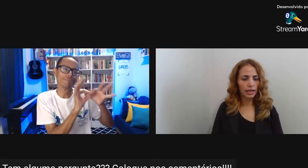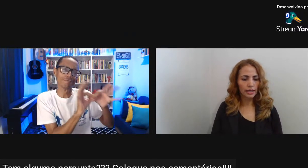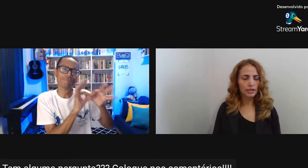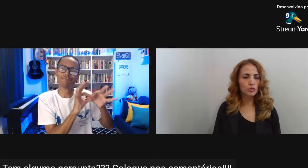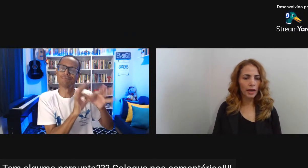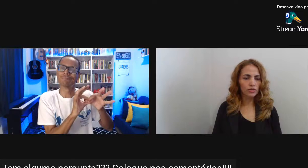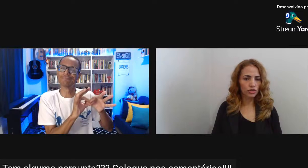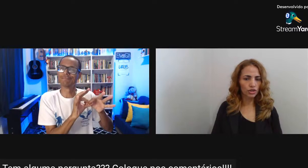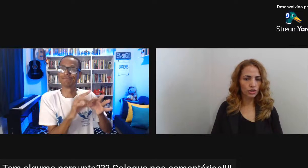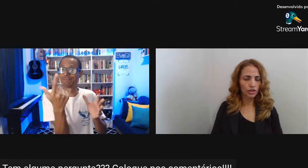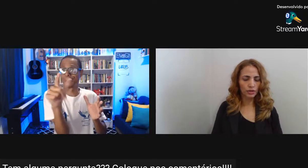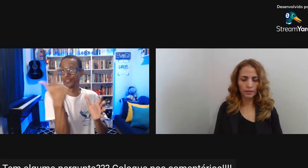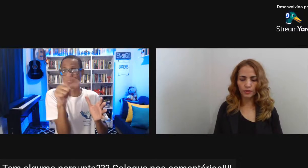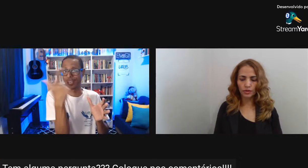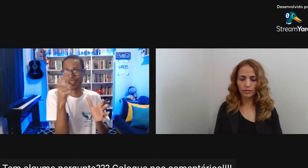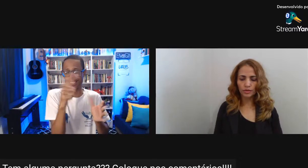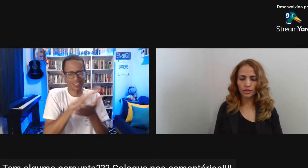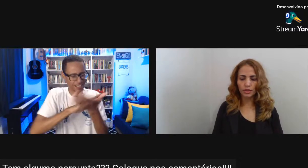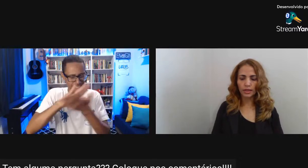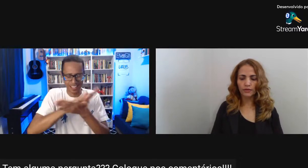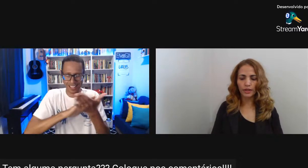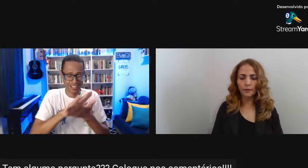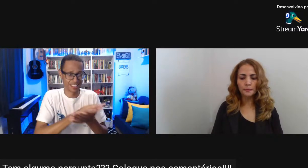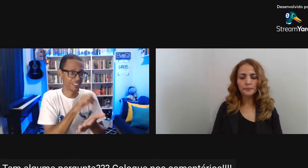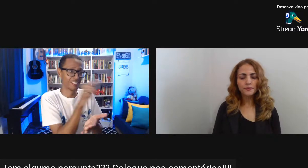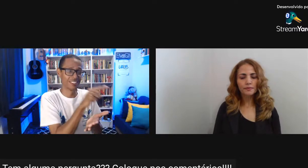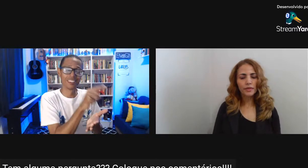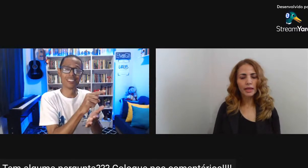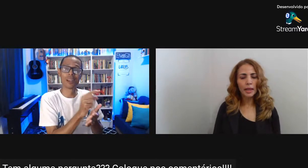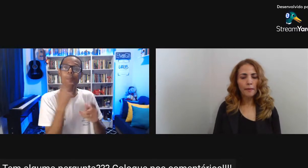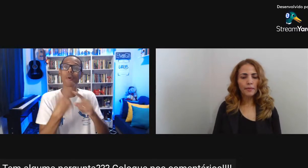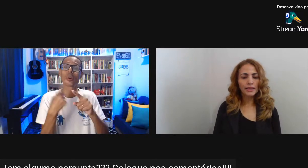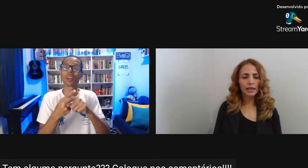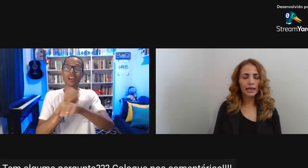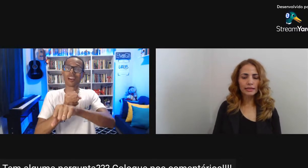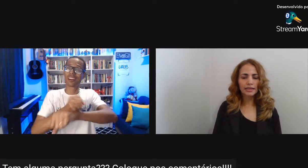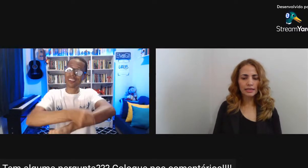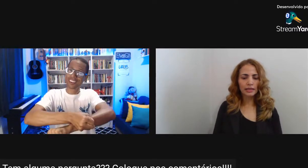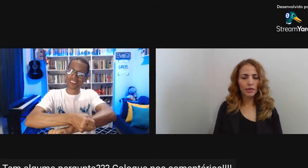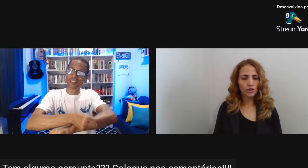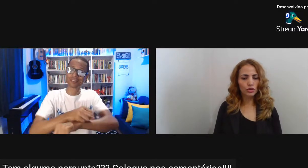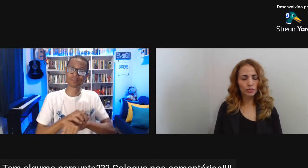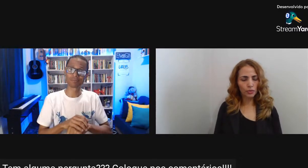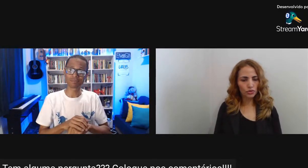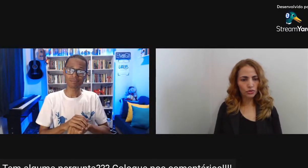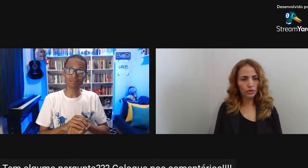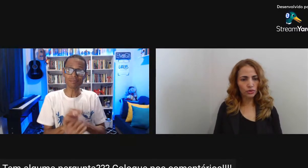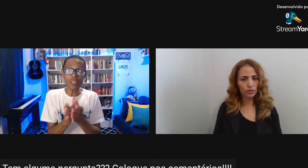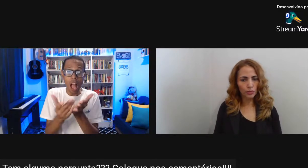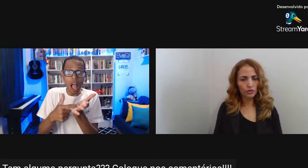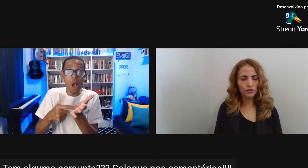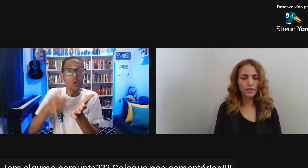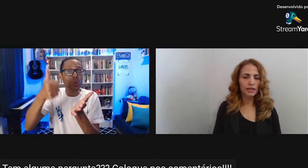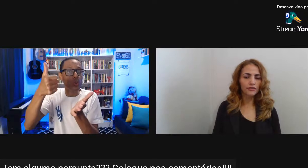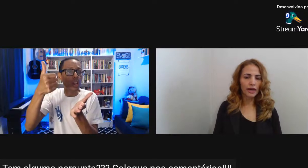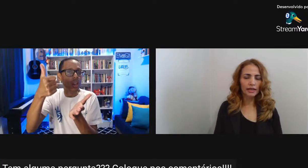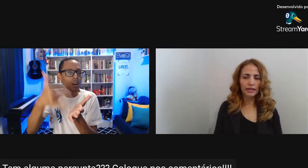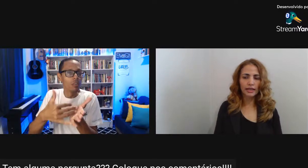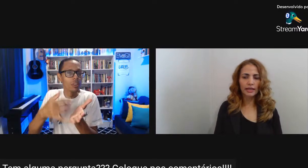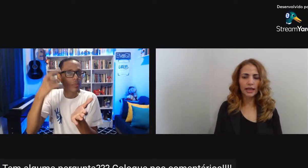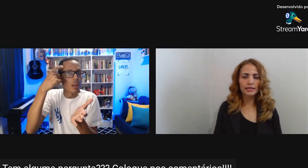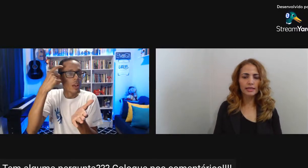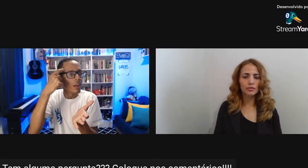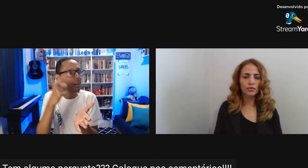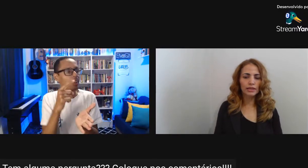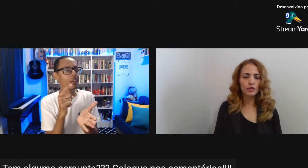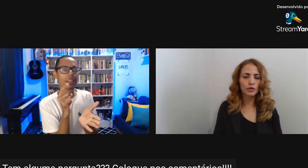Nesse espaço De escravidão Mas ele traz Exatamente Outra postura Outro ponto de vista Ele fala